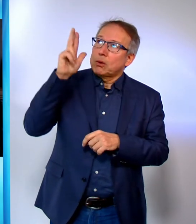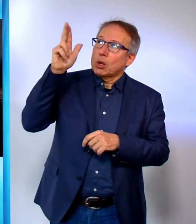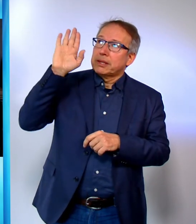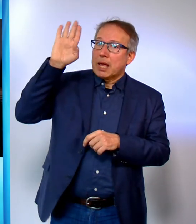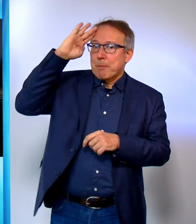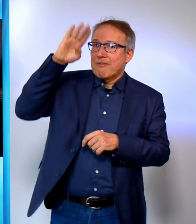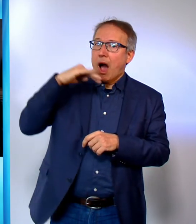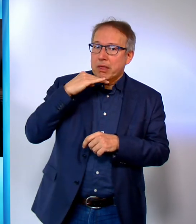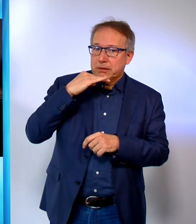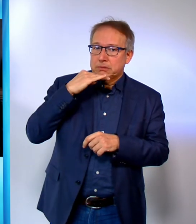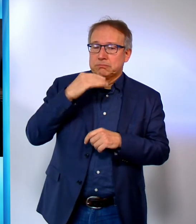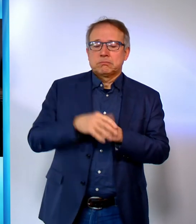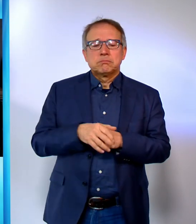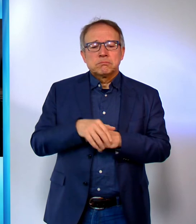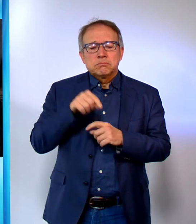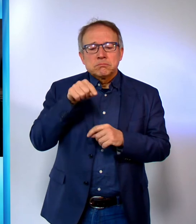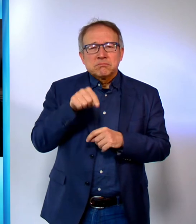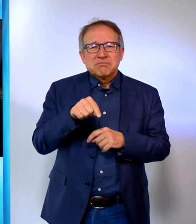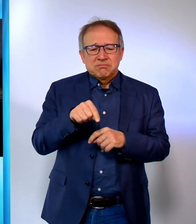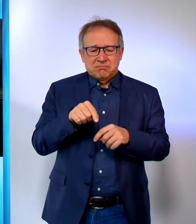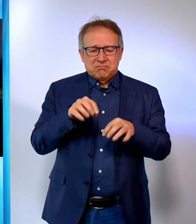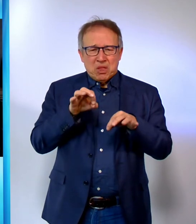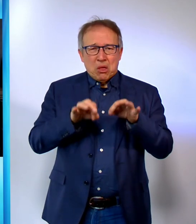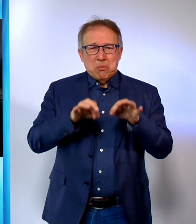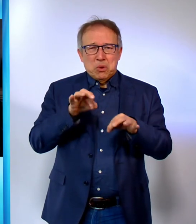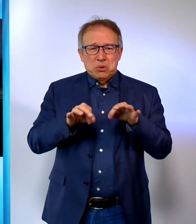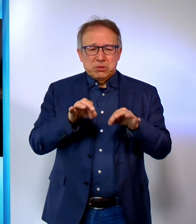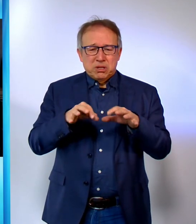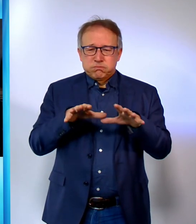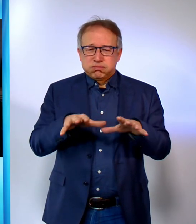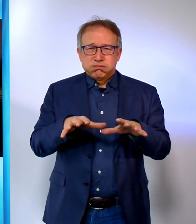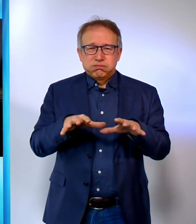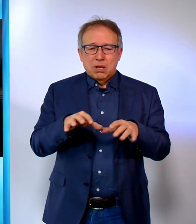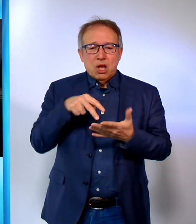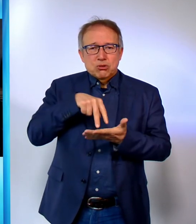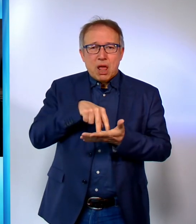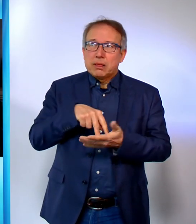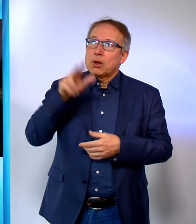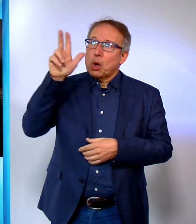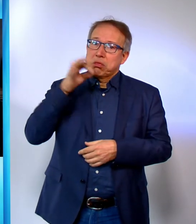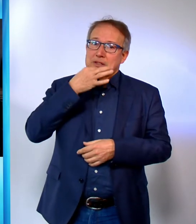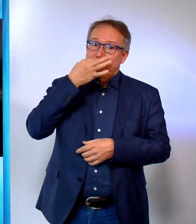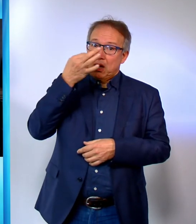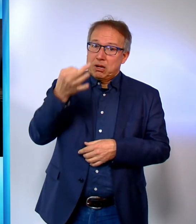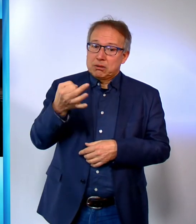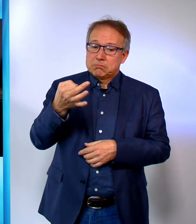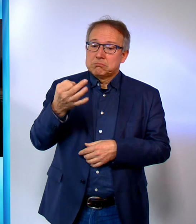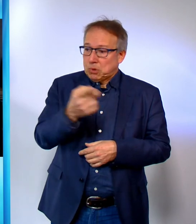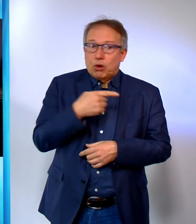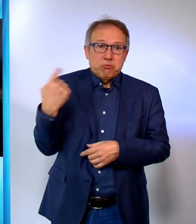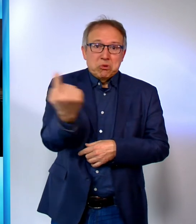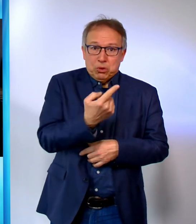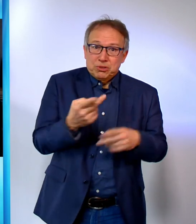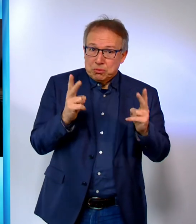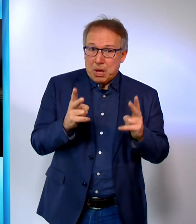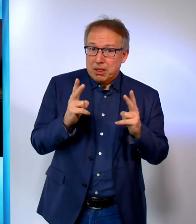seinem Vater. Die weglose, lebensfeindliche Wüste stellt die Gottesfrage. Sie sollte auch bei uns